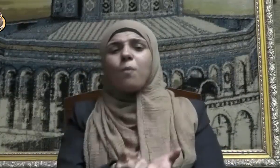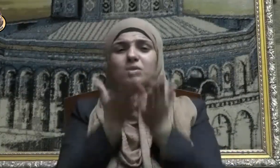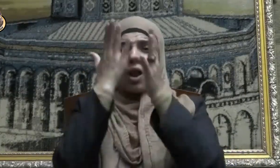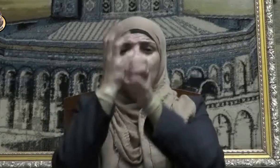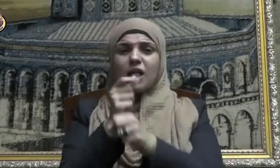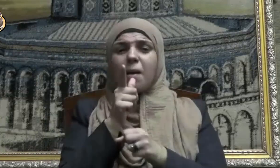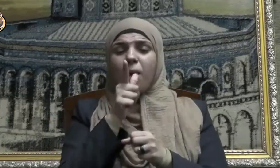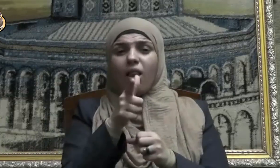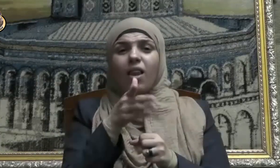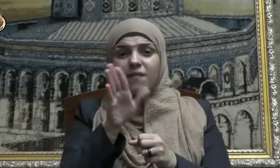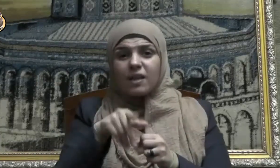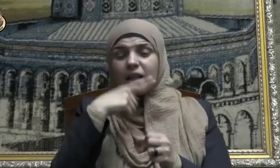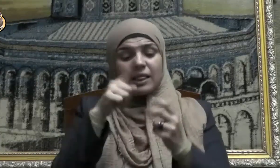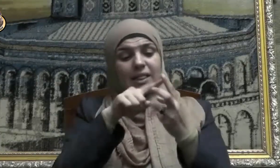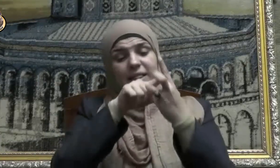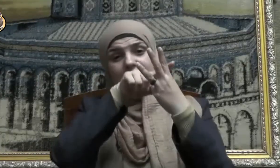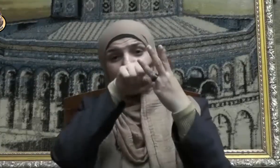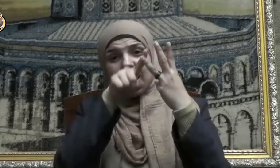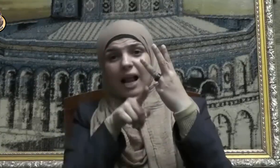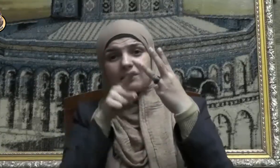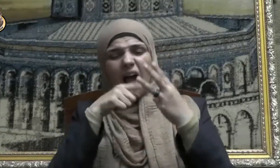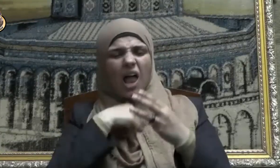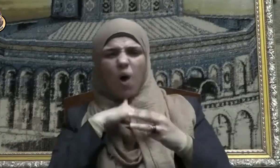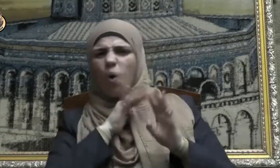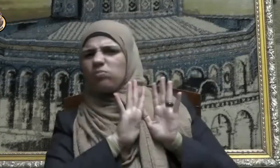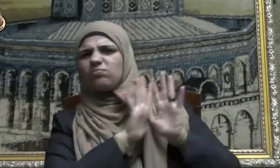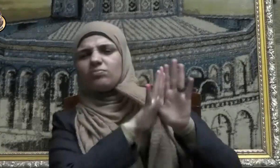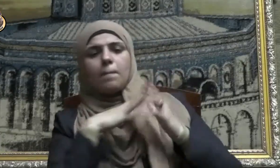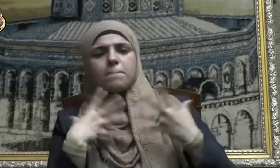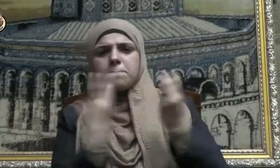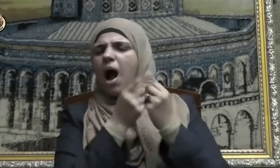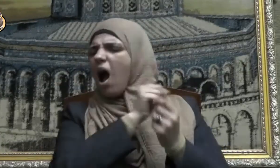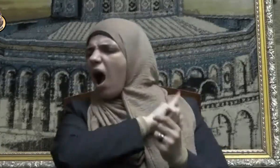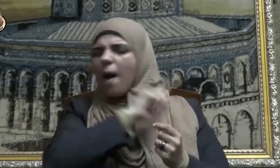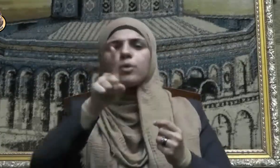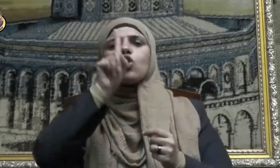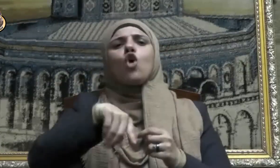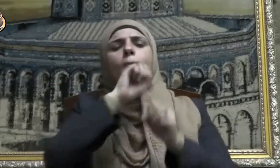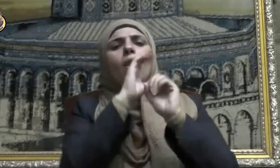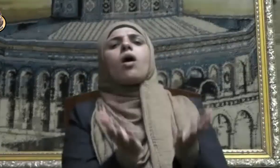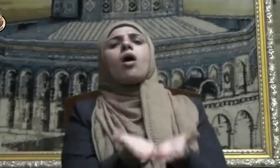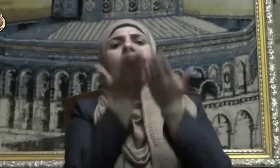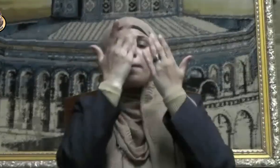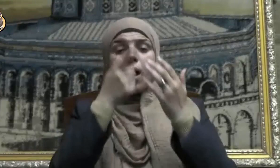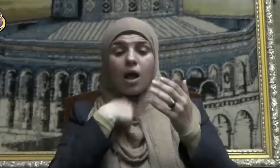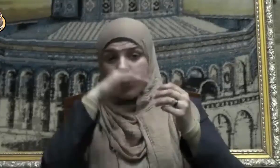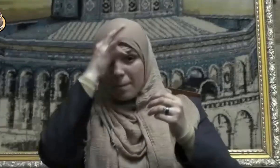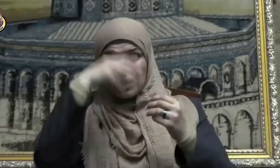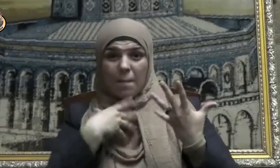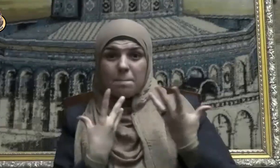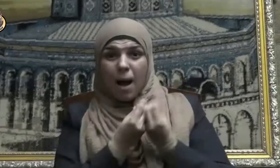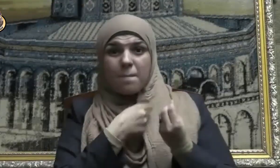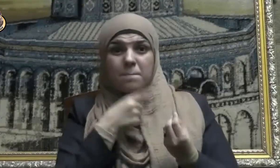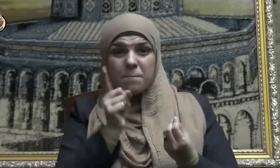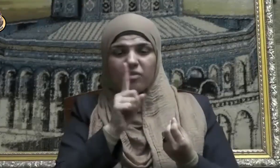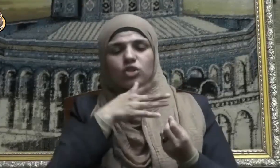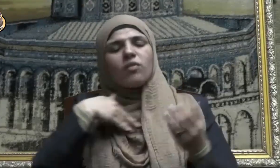ثلاثة أنا خصمهم يوم القيامة وبن كنت خصمه خصمته